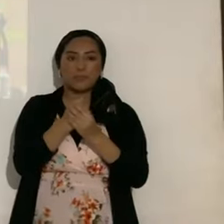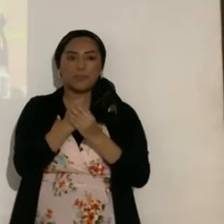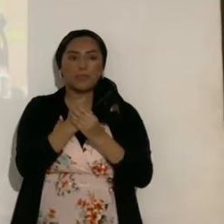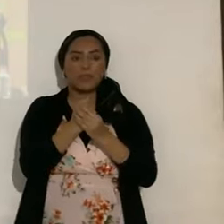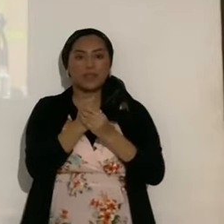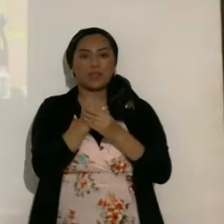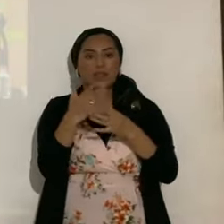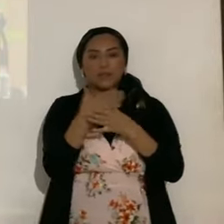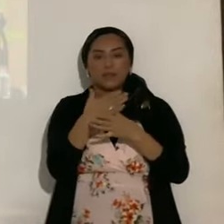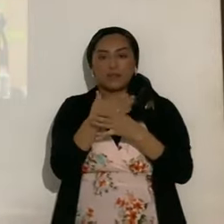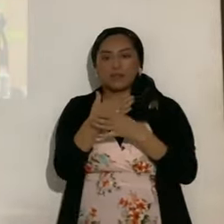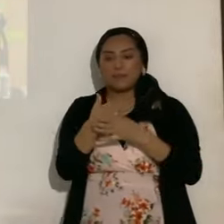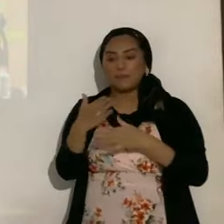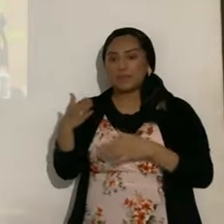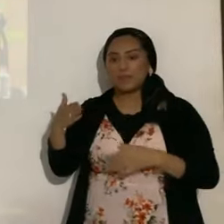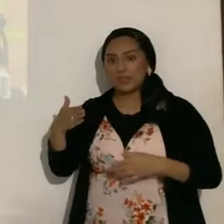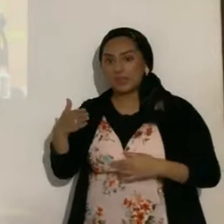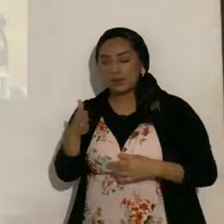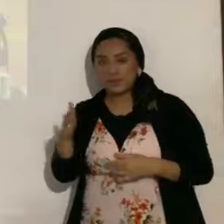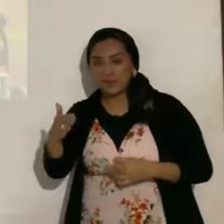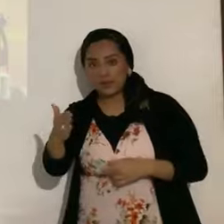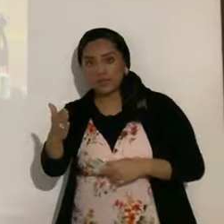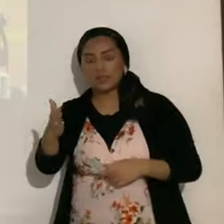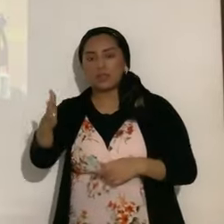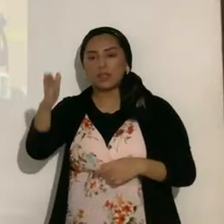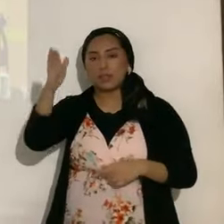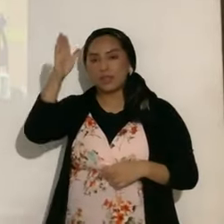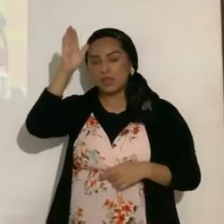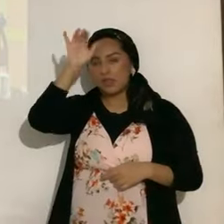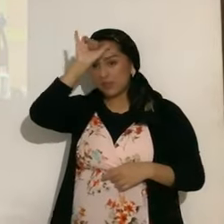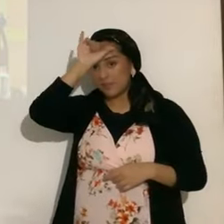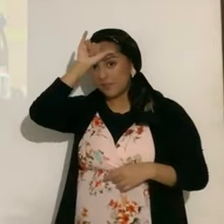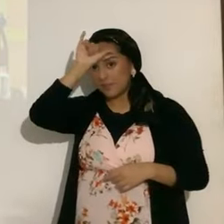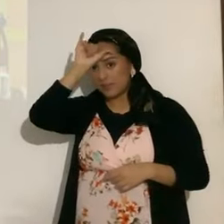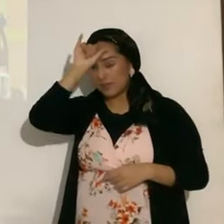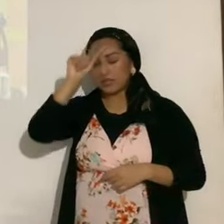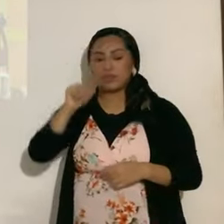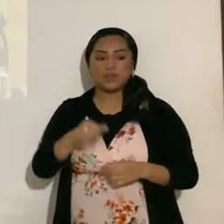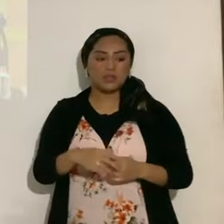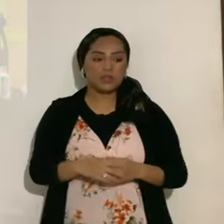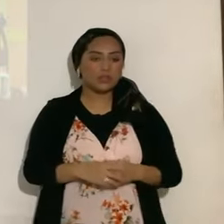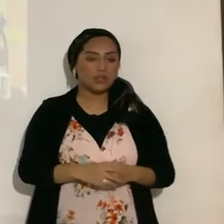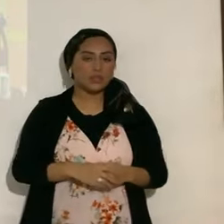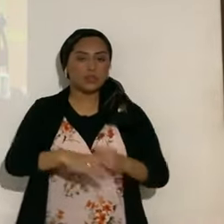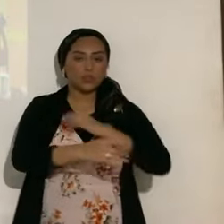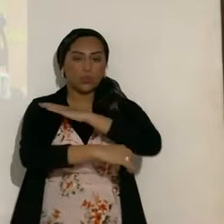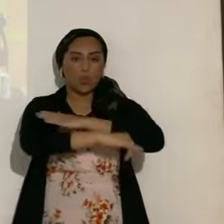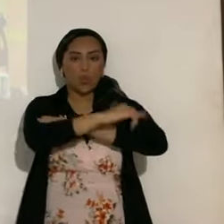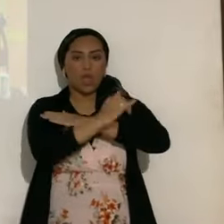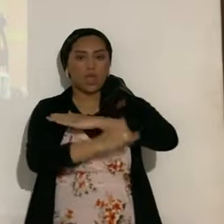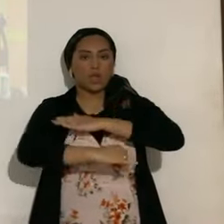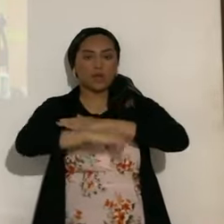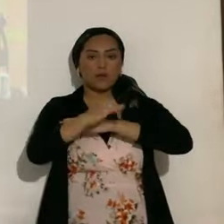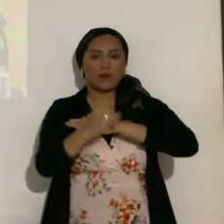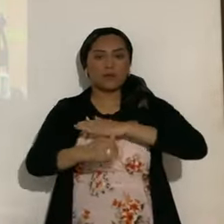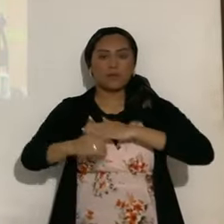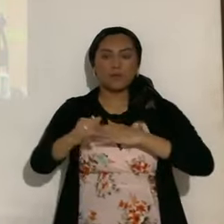peces, el carnero, para que lo vayan anotando, la ballena y Andrómeda.